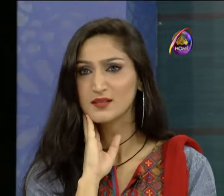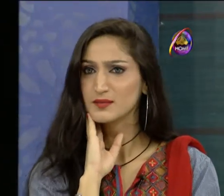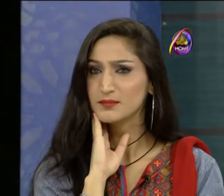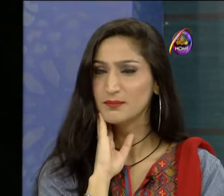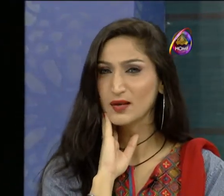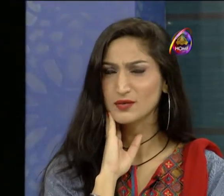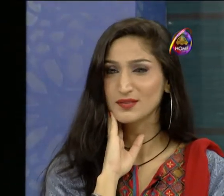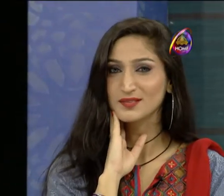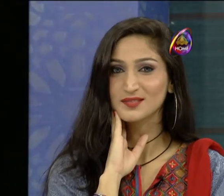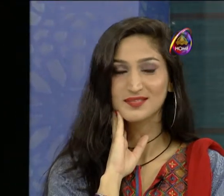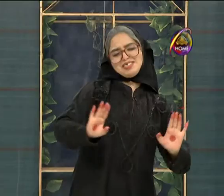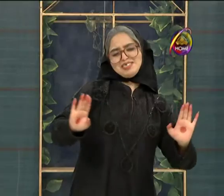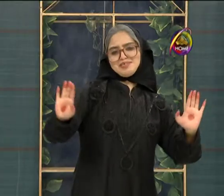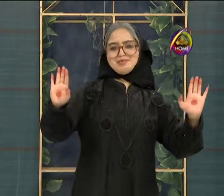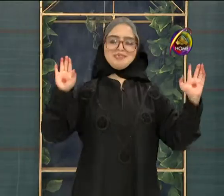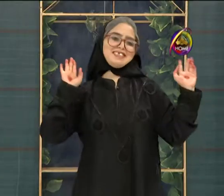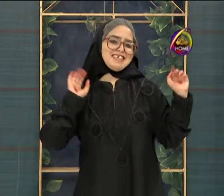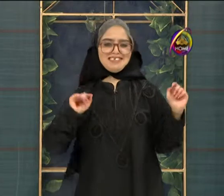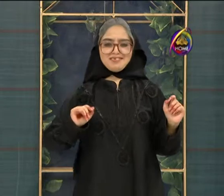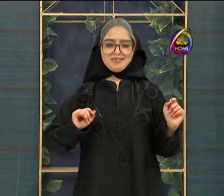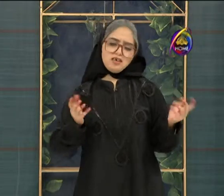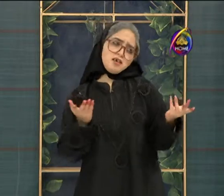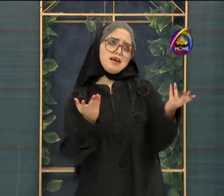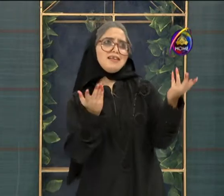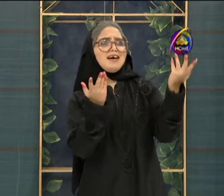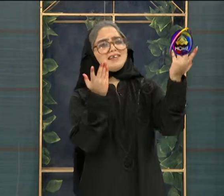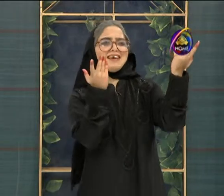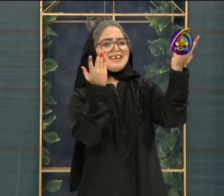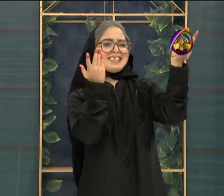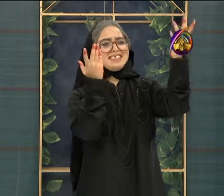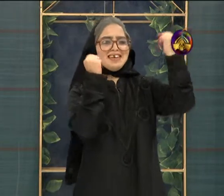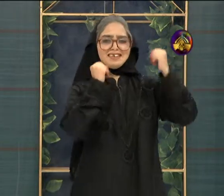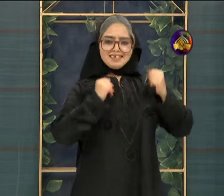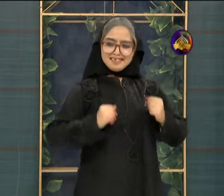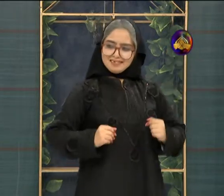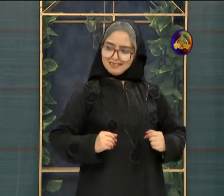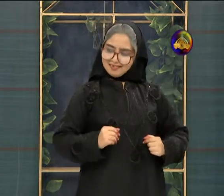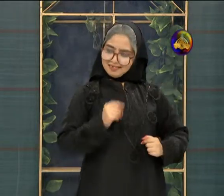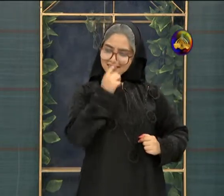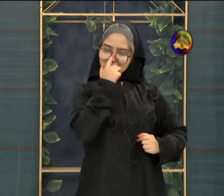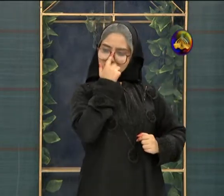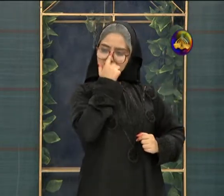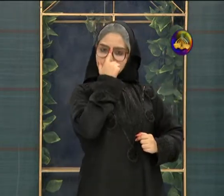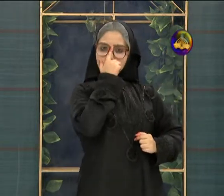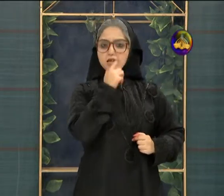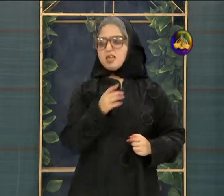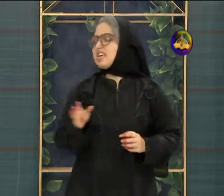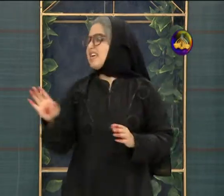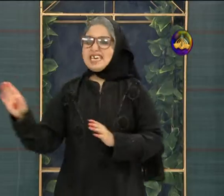بھائی میں تو سبھون سے رہتی ہوں اللہ اللہ خیر صلی اللہ میں کچھ سمجھی نہیں یہ